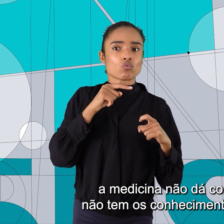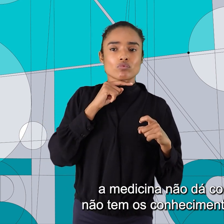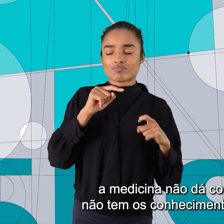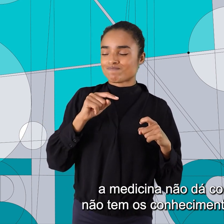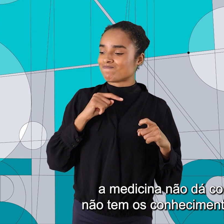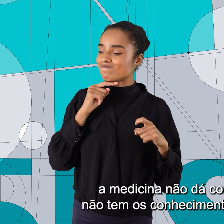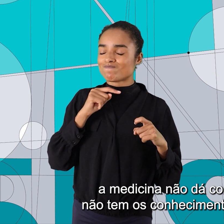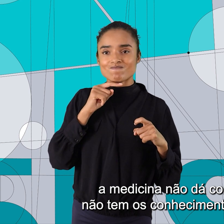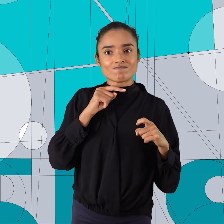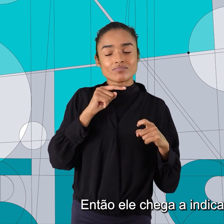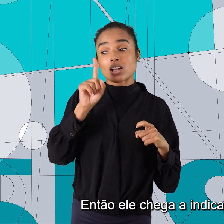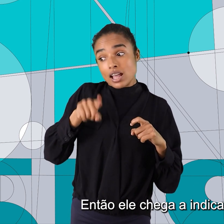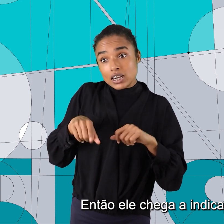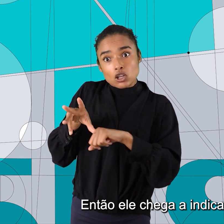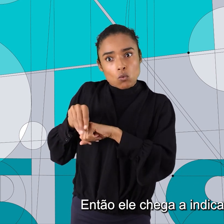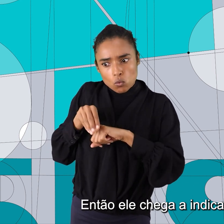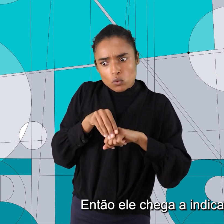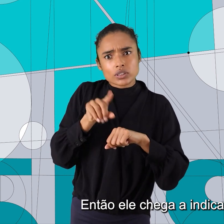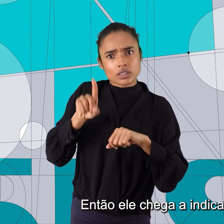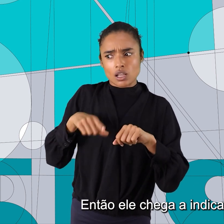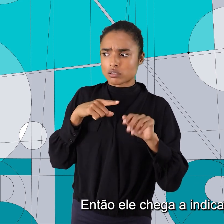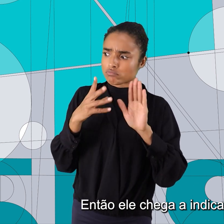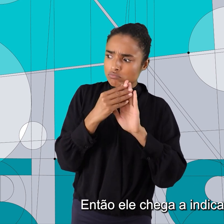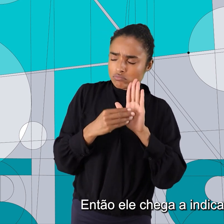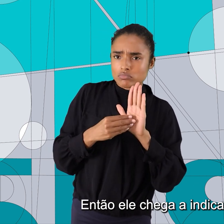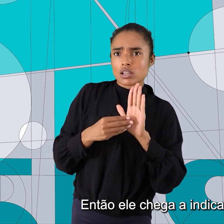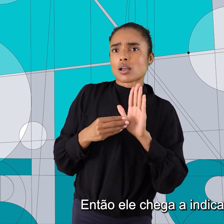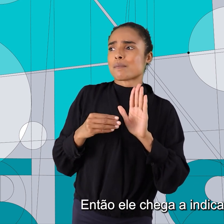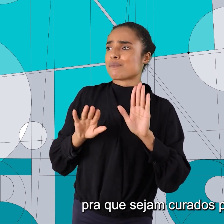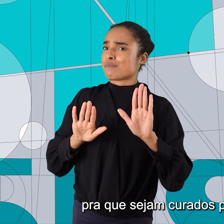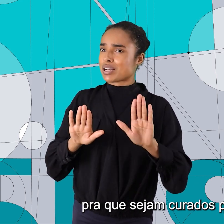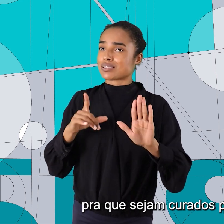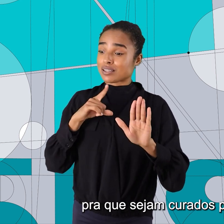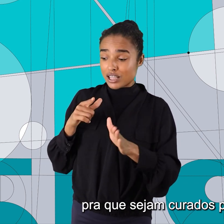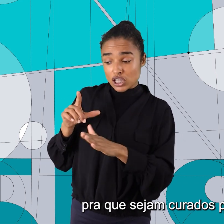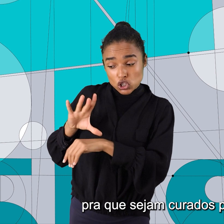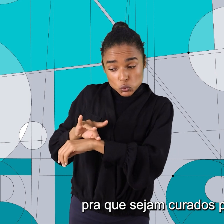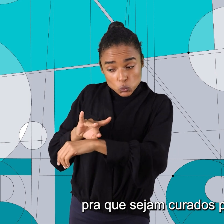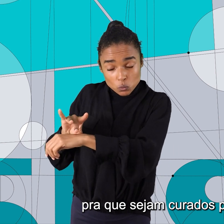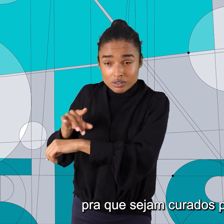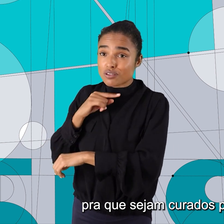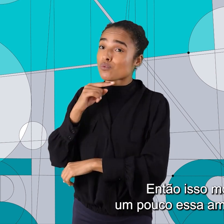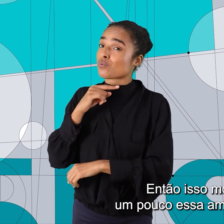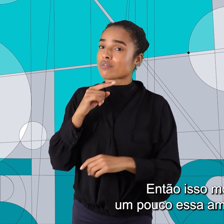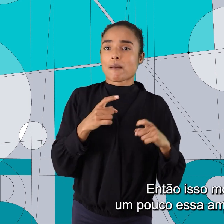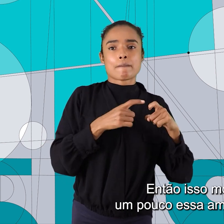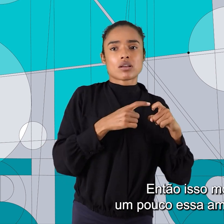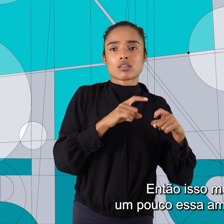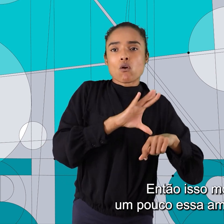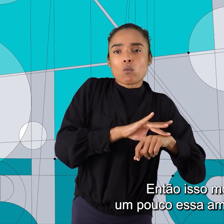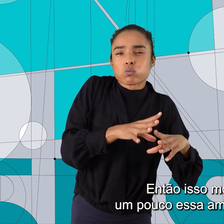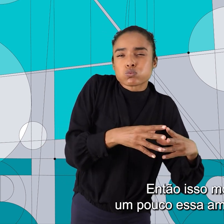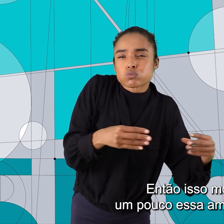que ele não tem os conhecimentos necessários. Então ele chega a indicar pacientes dele para que sejam curados pelo mestre Tito. Então isso